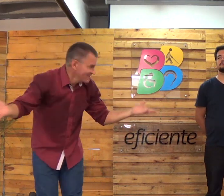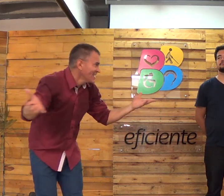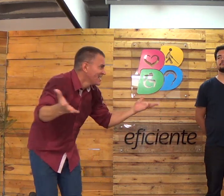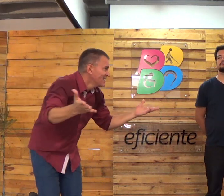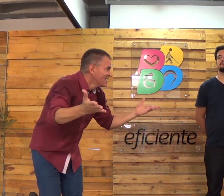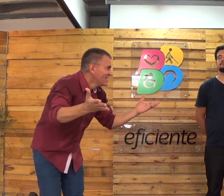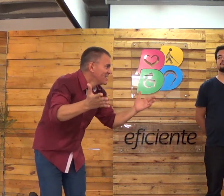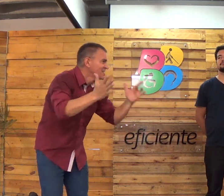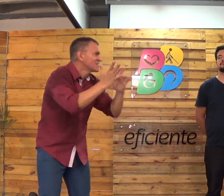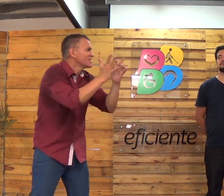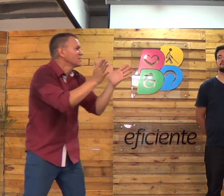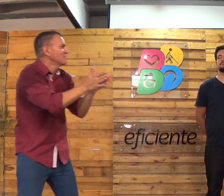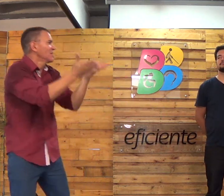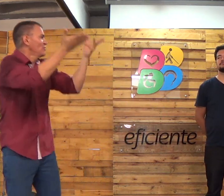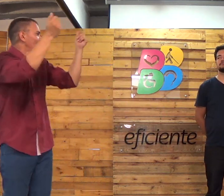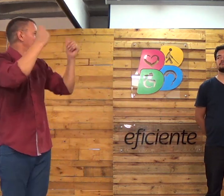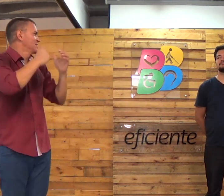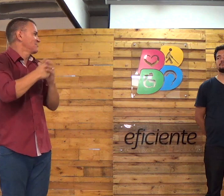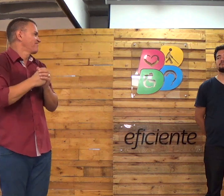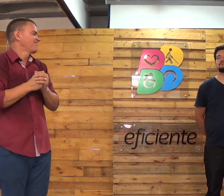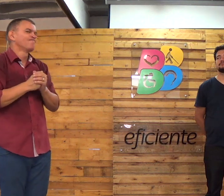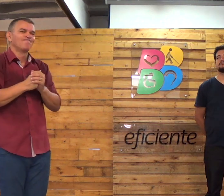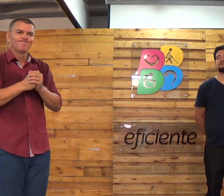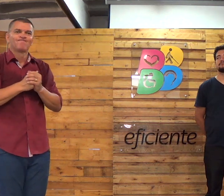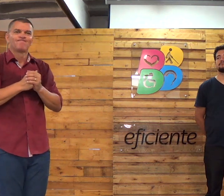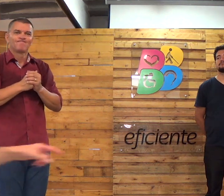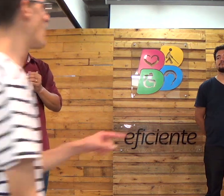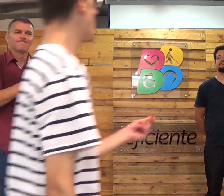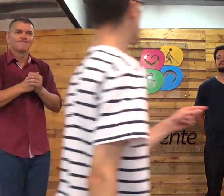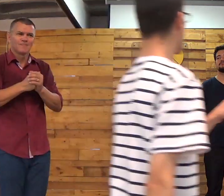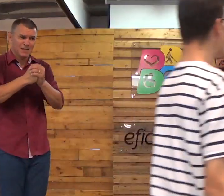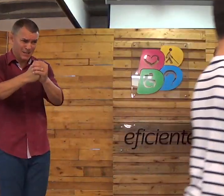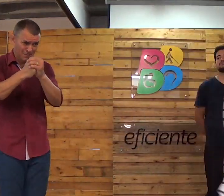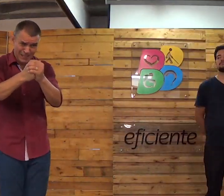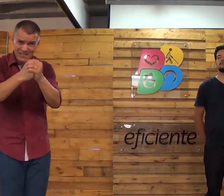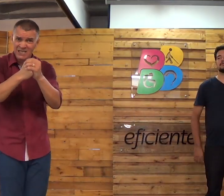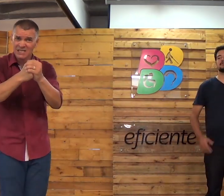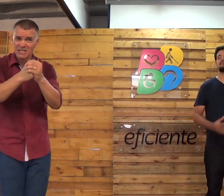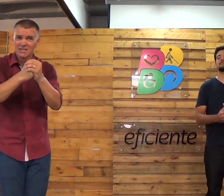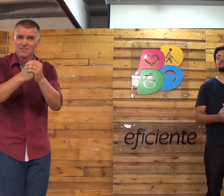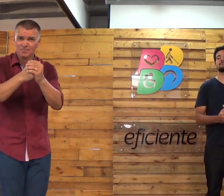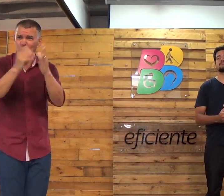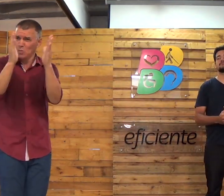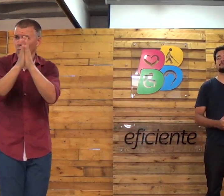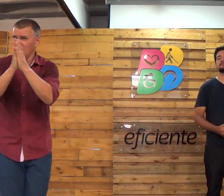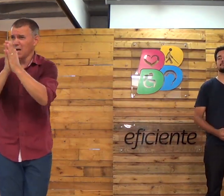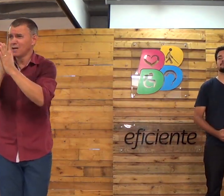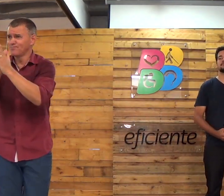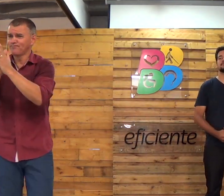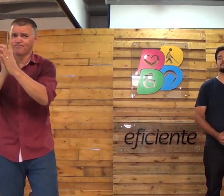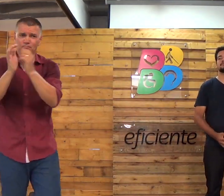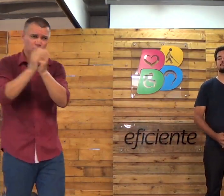Não tem. Mas Deus é maravilhoso. Amém? Vamos orar agora?